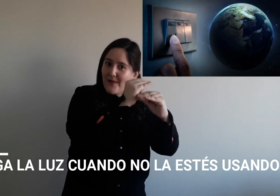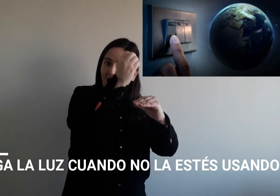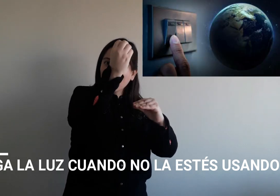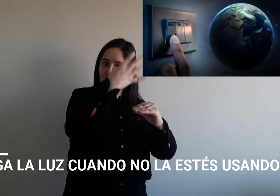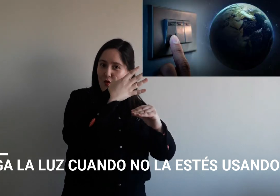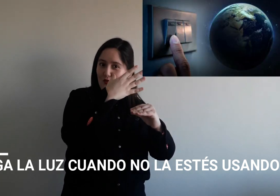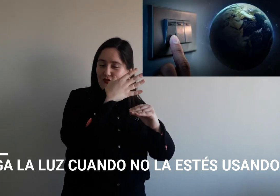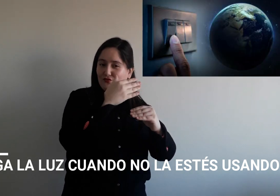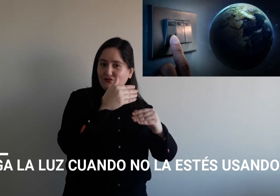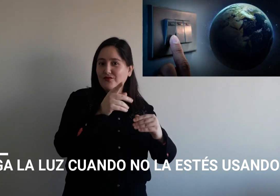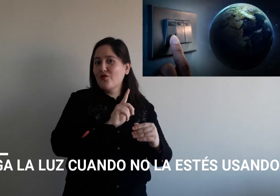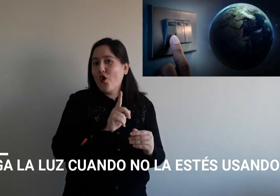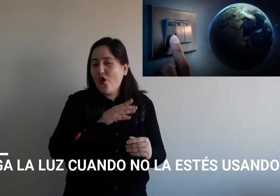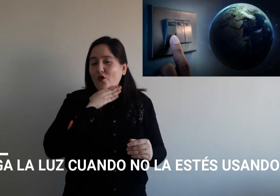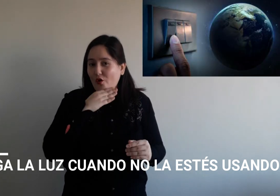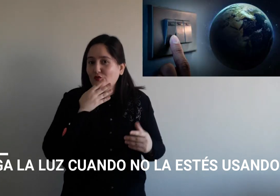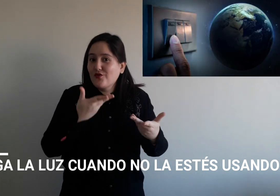y apagar la luz si es que no la estoy ocupando.